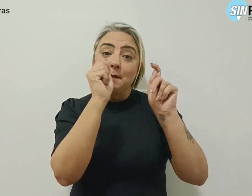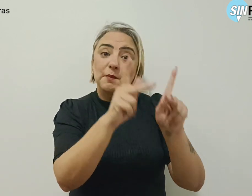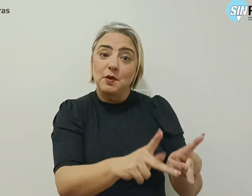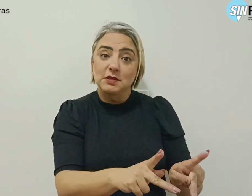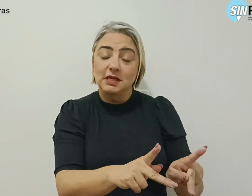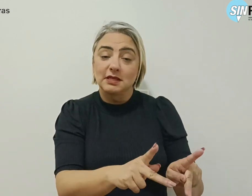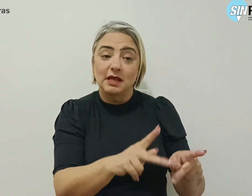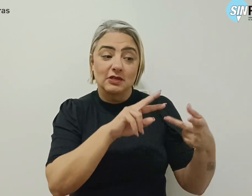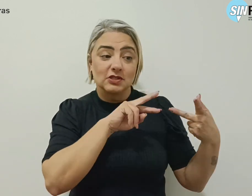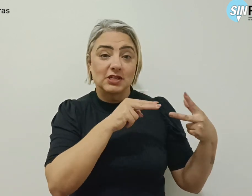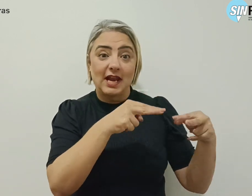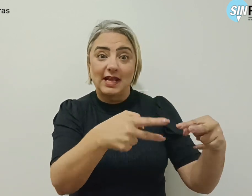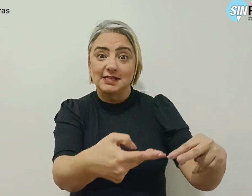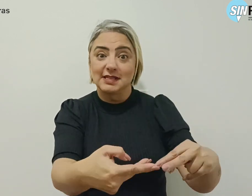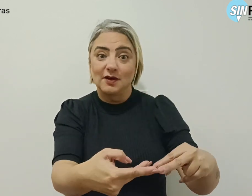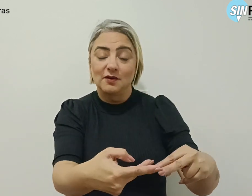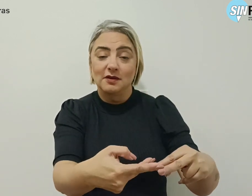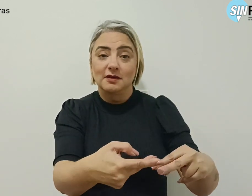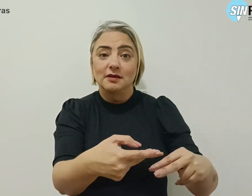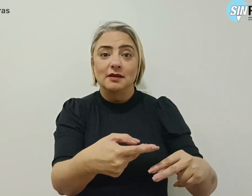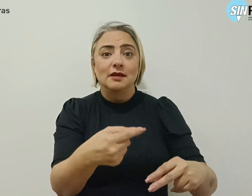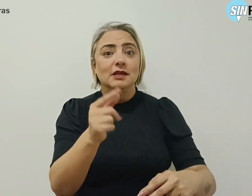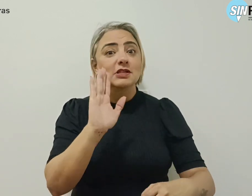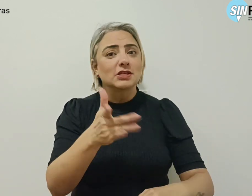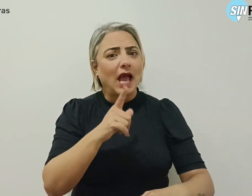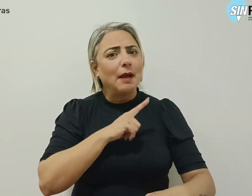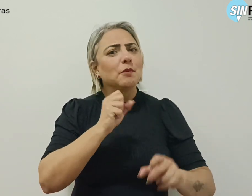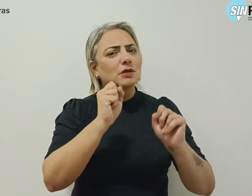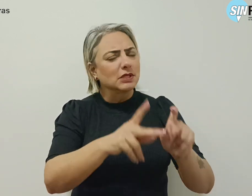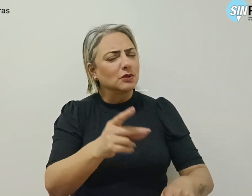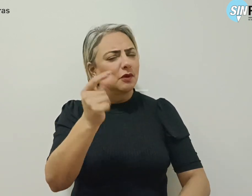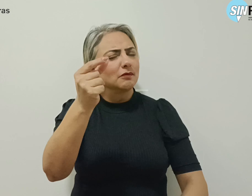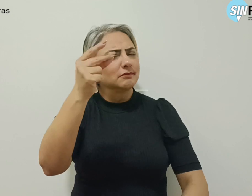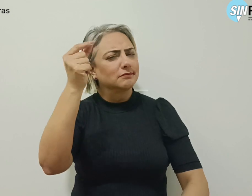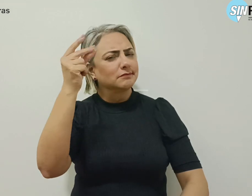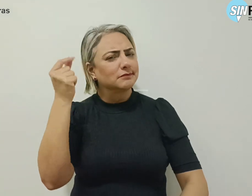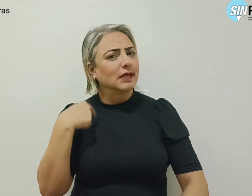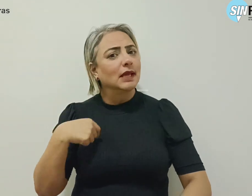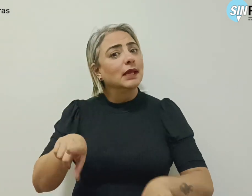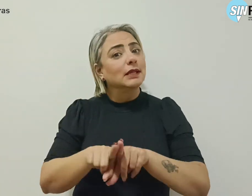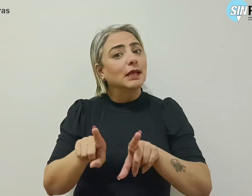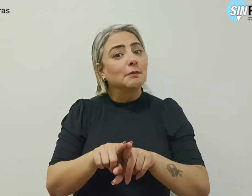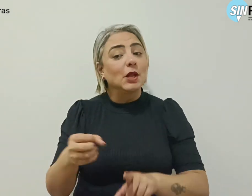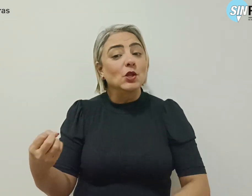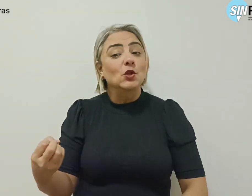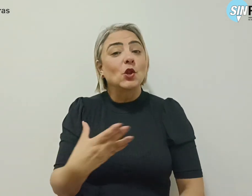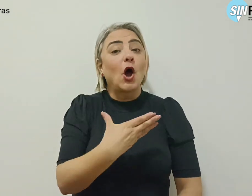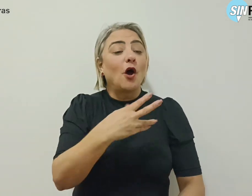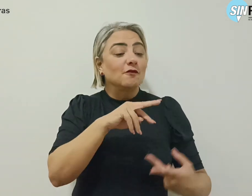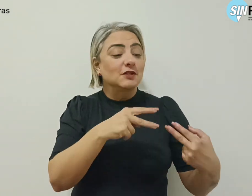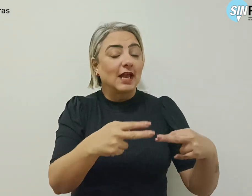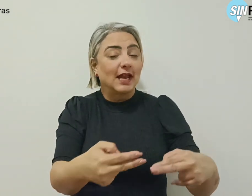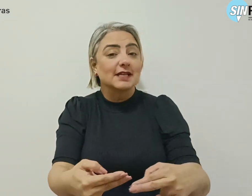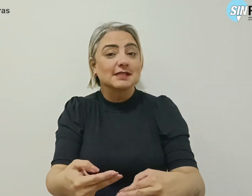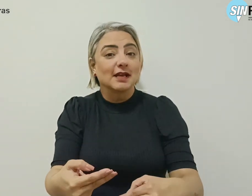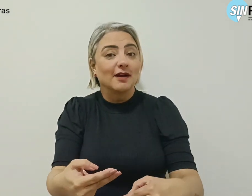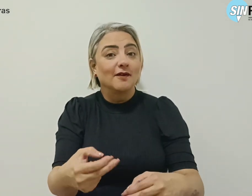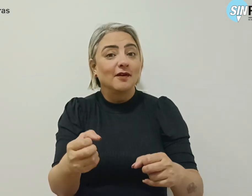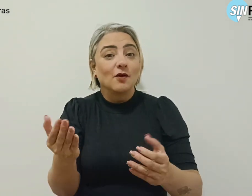de uma geração que está há muito tempo aposentada e, ao mesmo tempo, uma geração recém-aposentada,